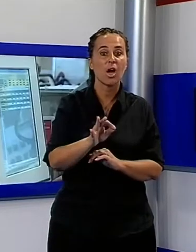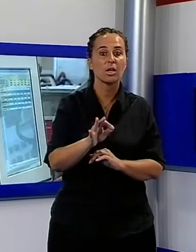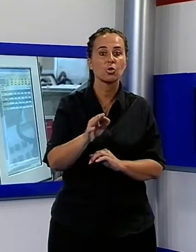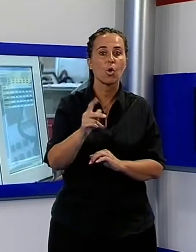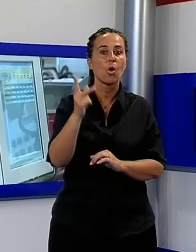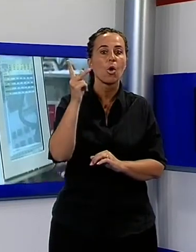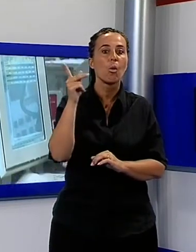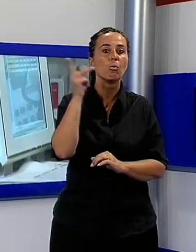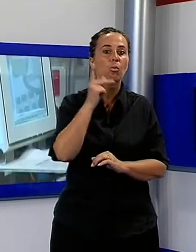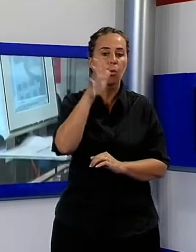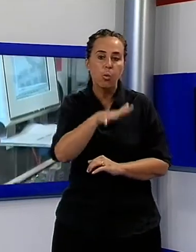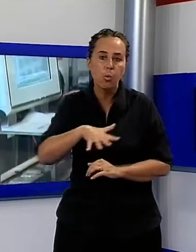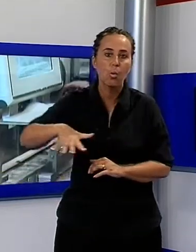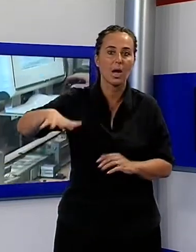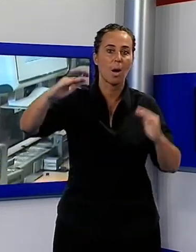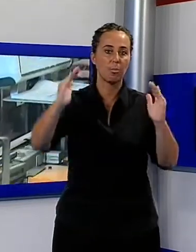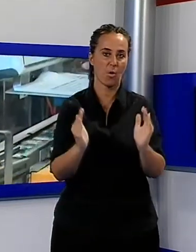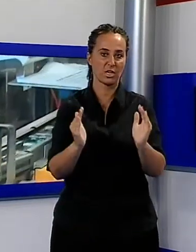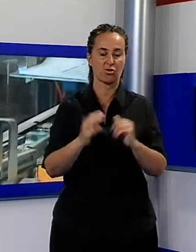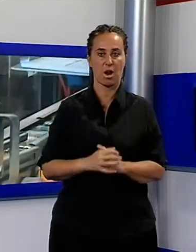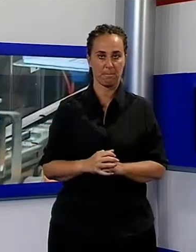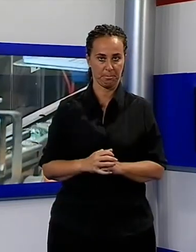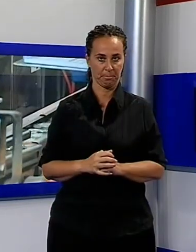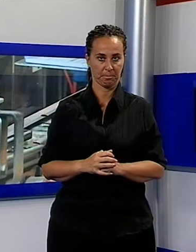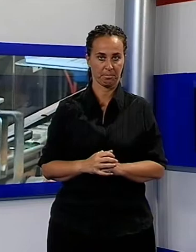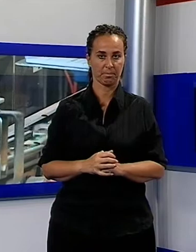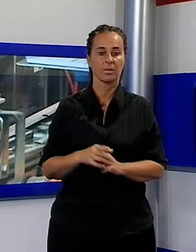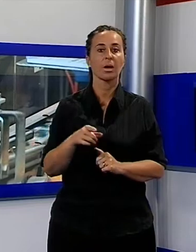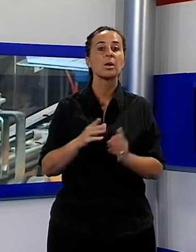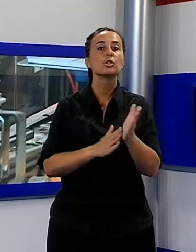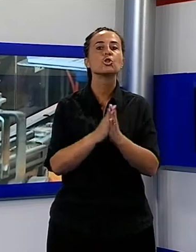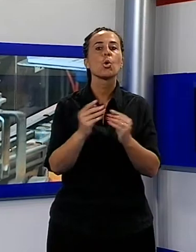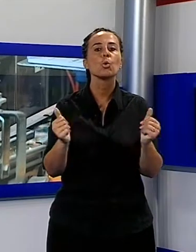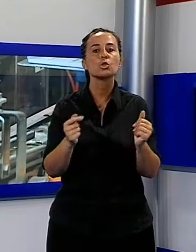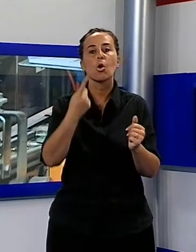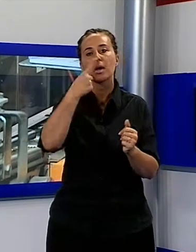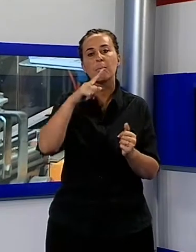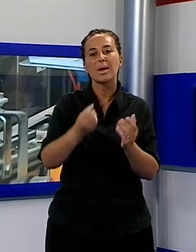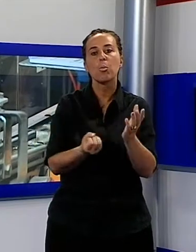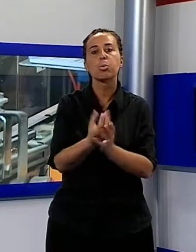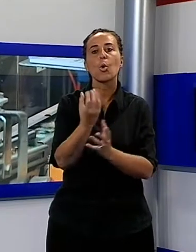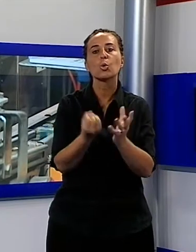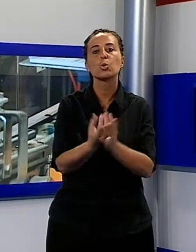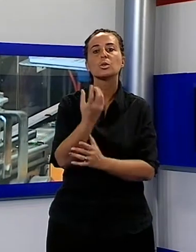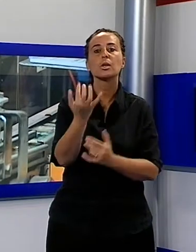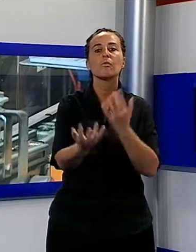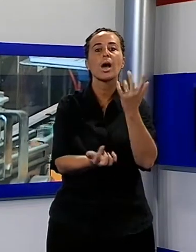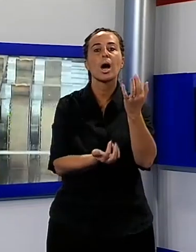interventi della giornata riguarderanno le più moderne soluzioni in ambito di produzione di vapore attraverso i generatori di